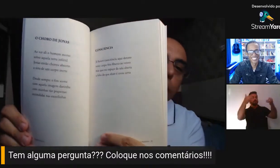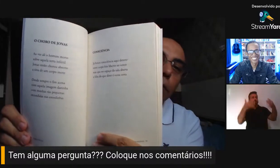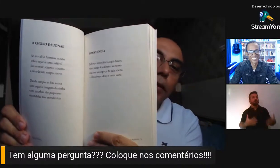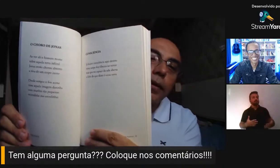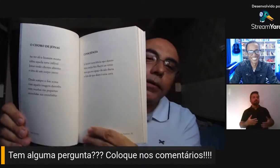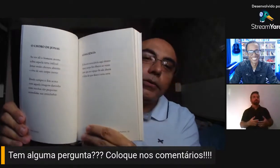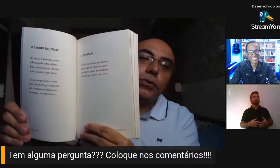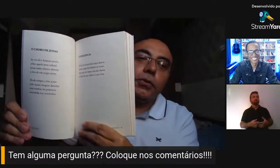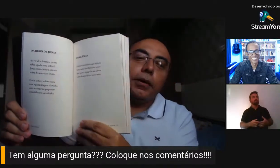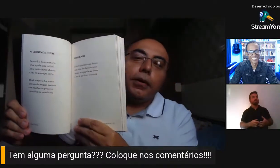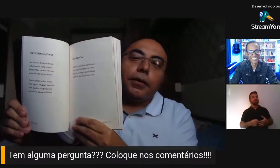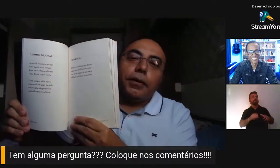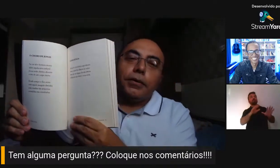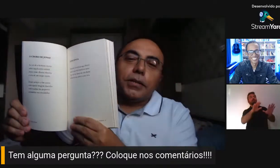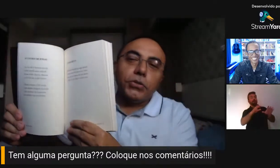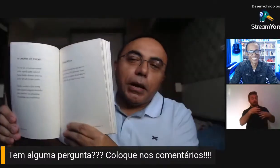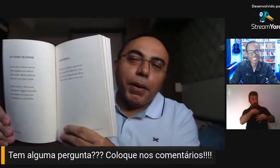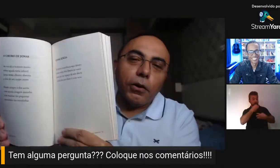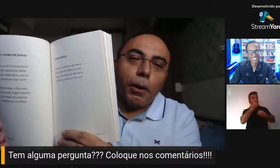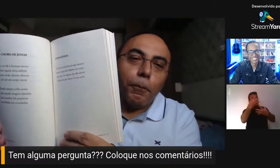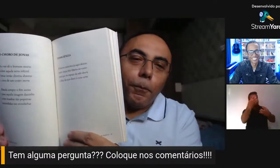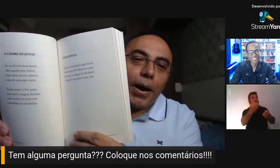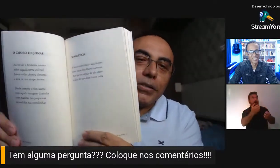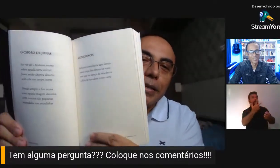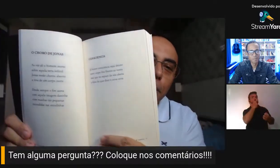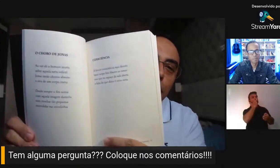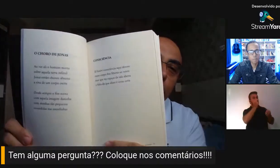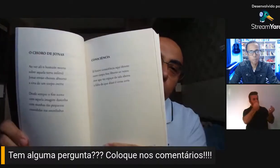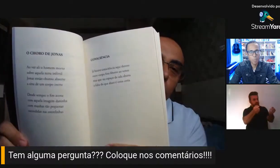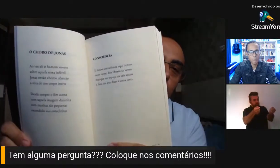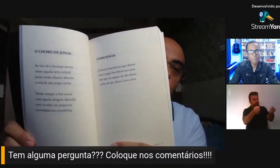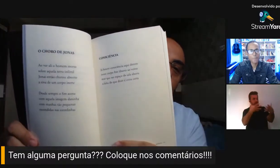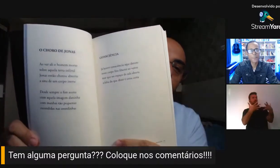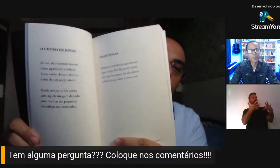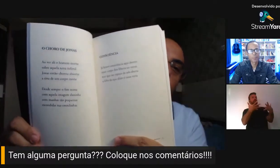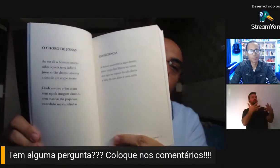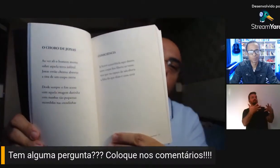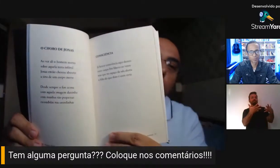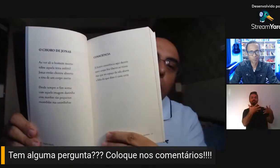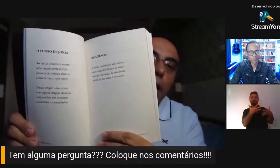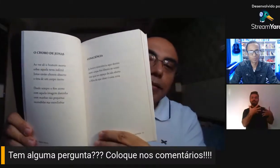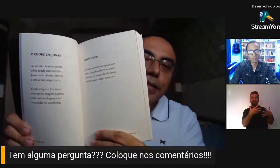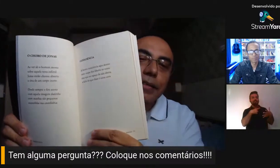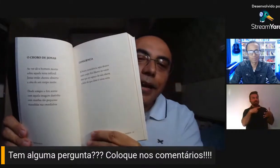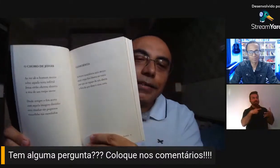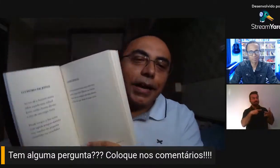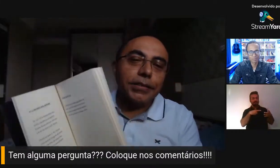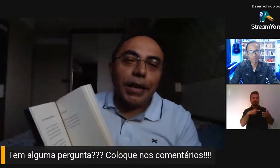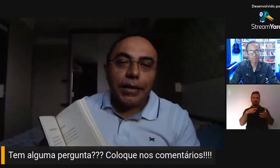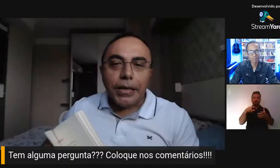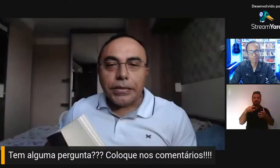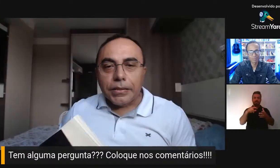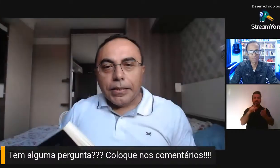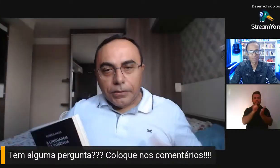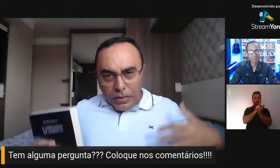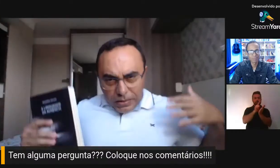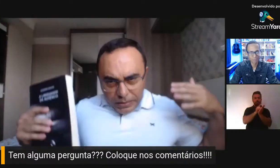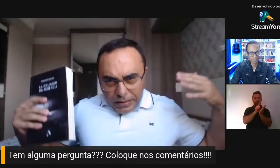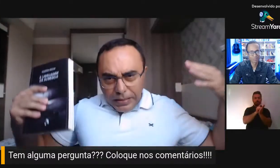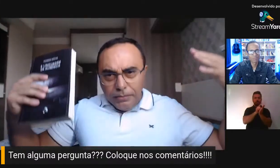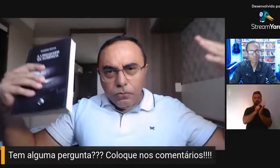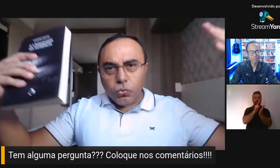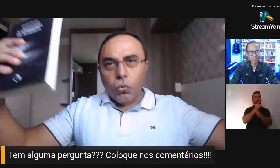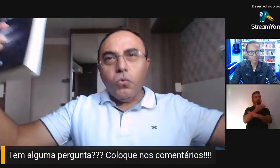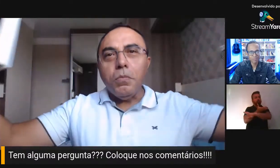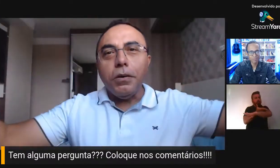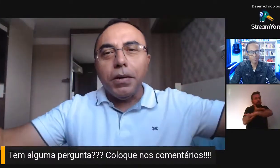de tão grande. Mas a gente trabalha com a página em branco e com a centralidade da letra. Então, a